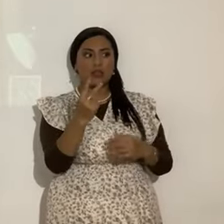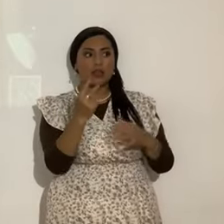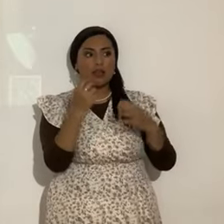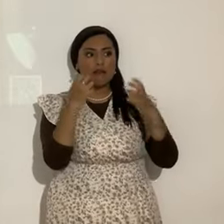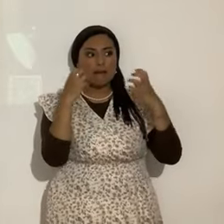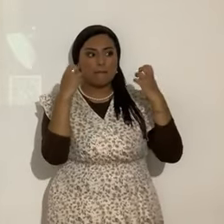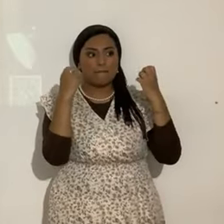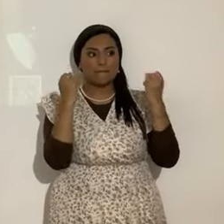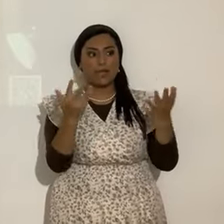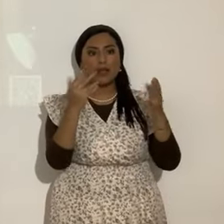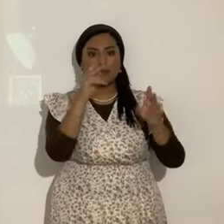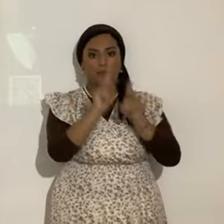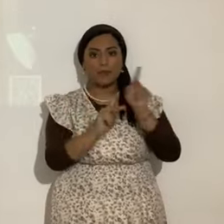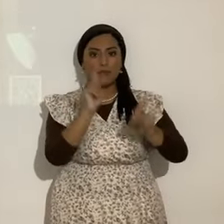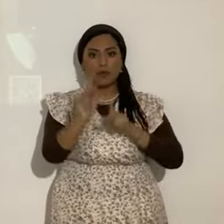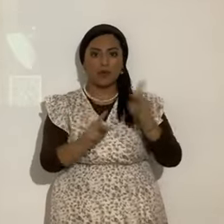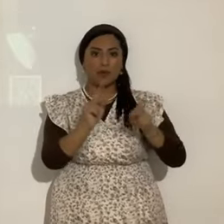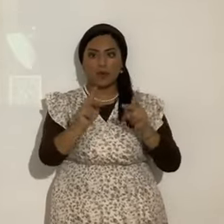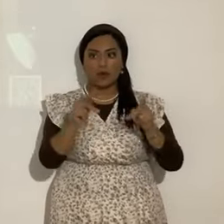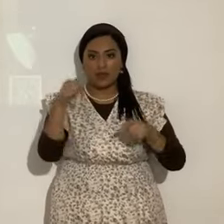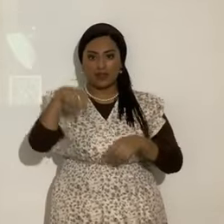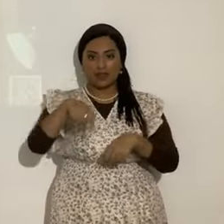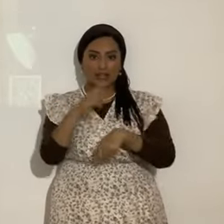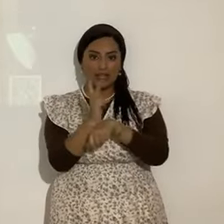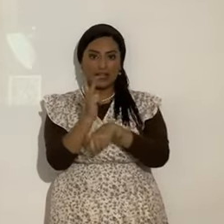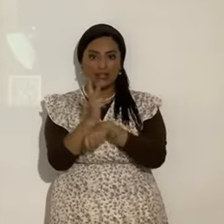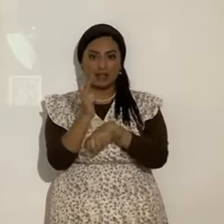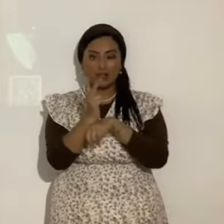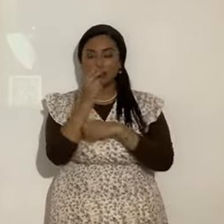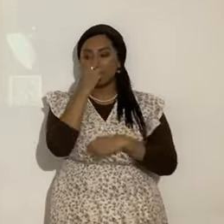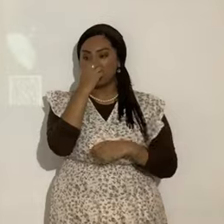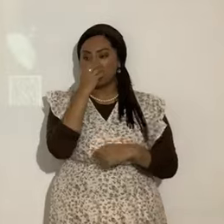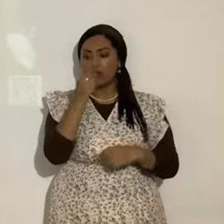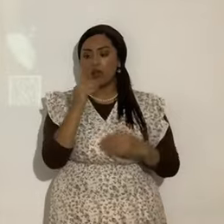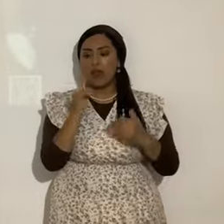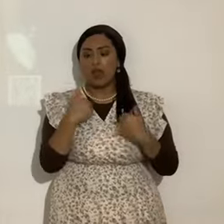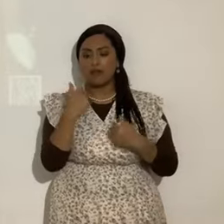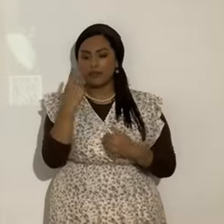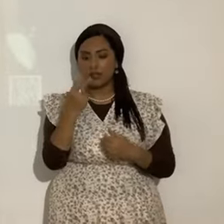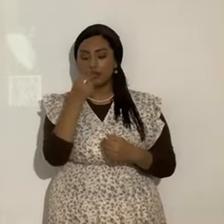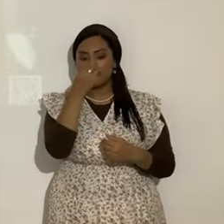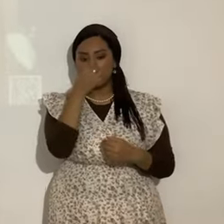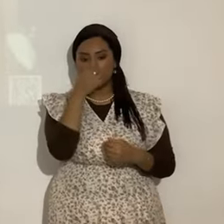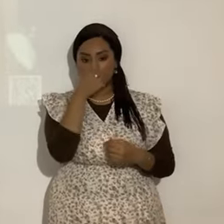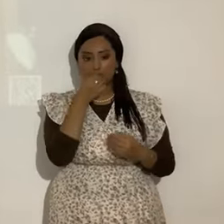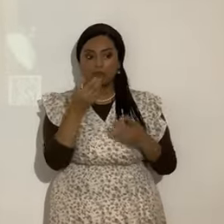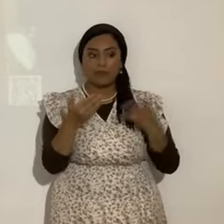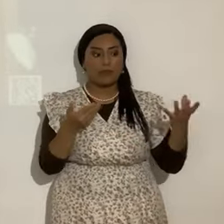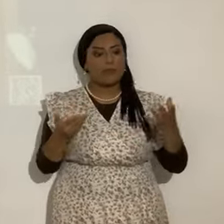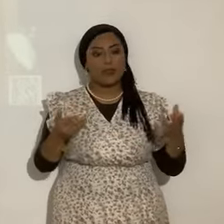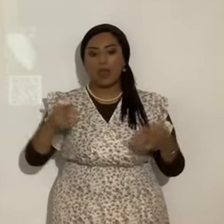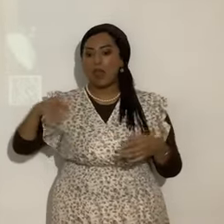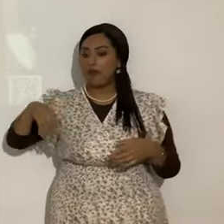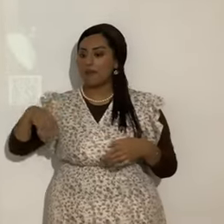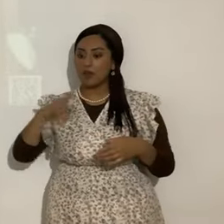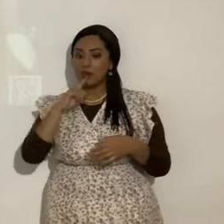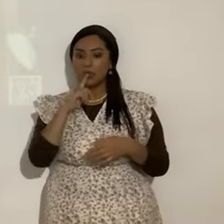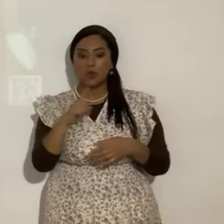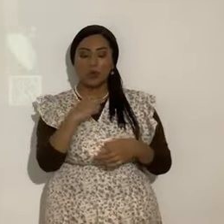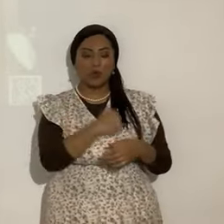Muchísima gente que ha desfilado por la congregación. Y. Realmente no ha habido frutos dignos de arrepentimiento y